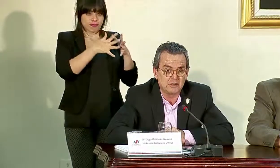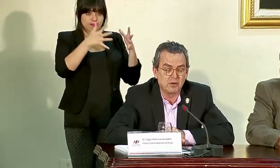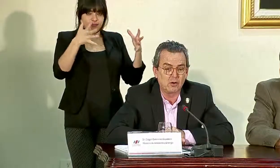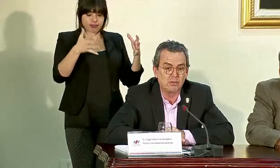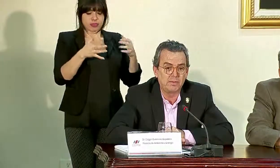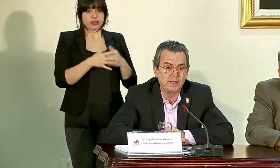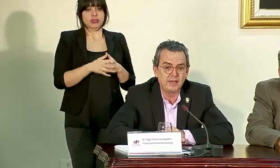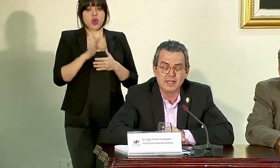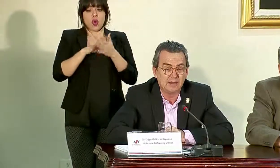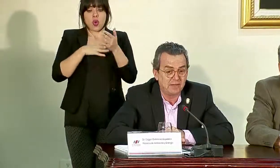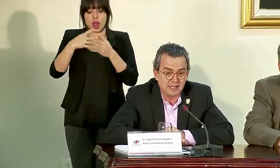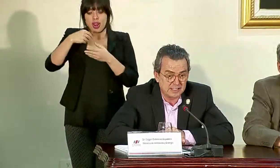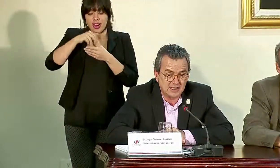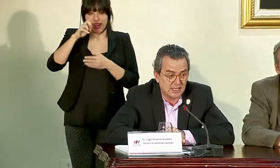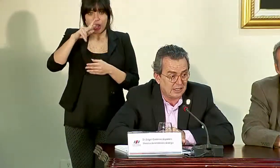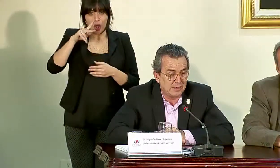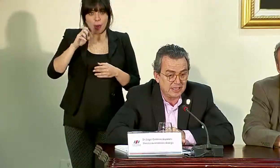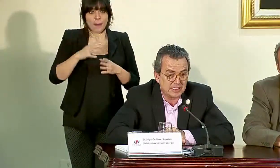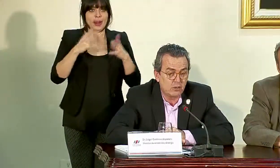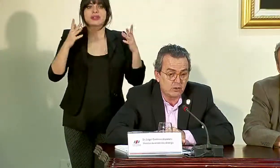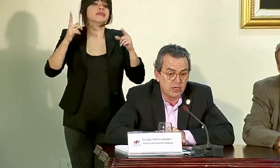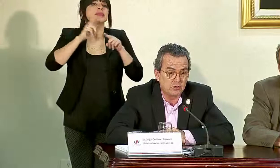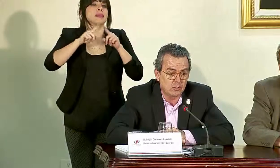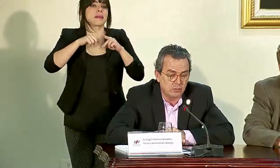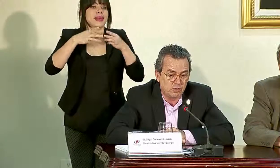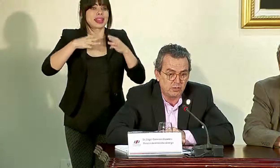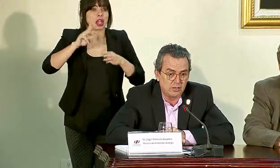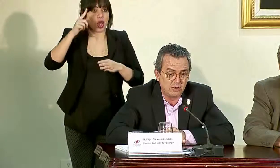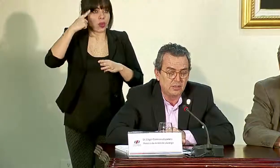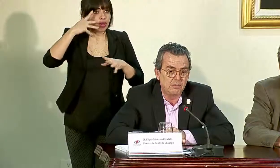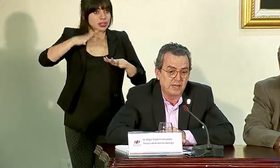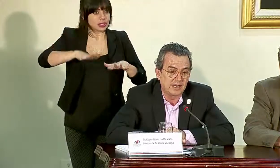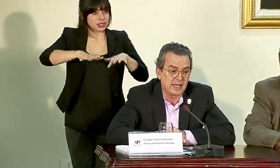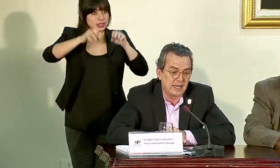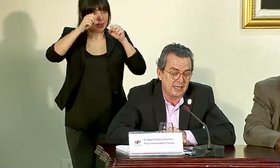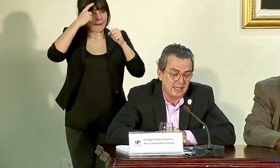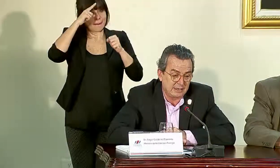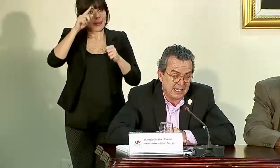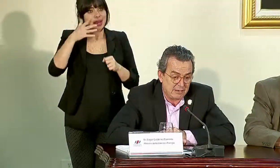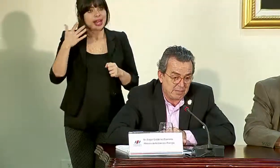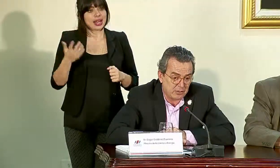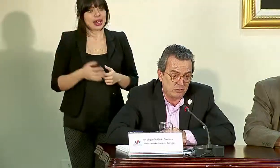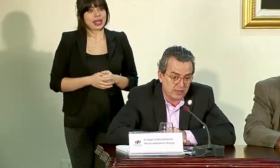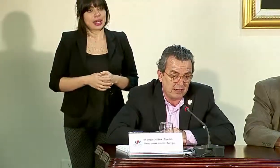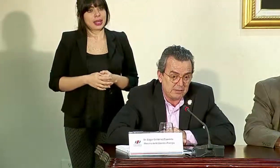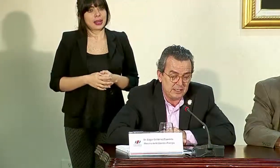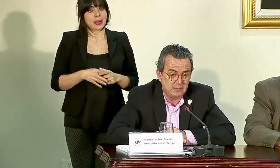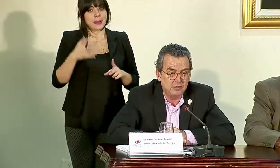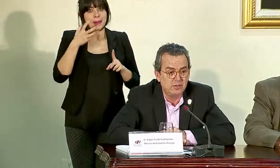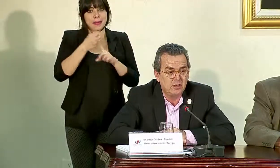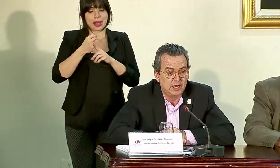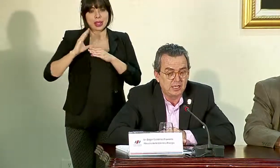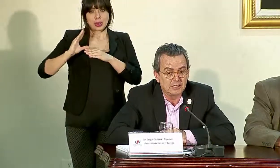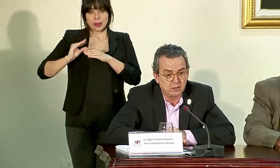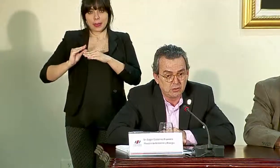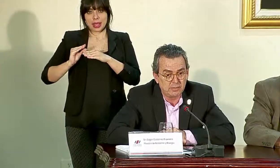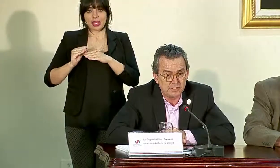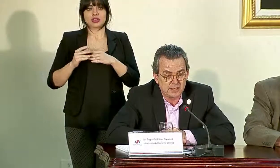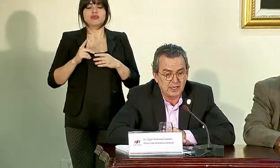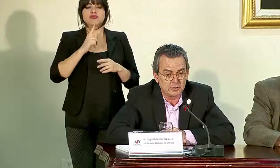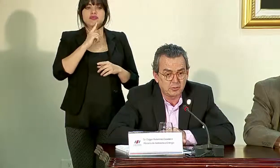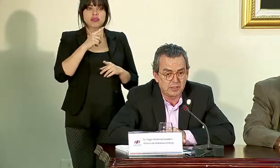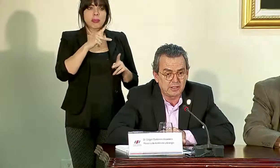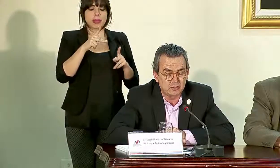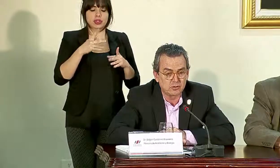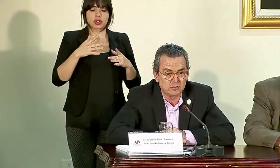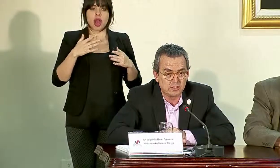de los horarios en recope, en fin, etcétera. Las medidas que el gobierno tomó para que el impacto fuera el mínimo han sido muy